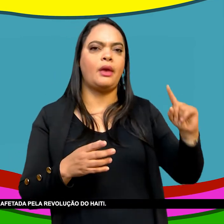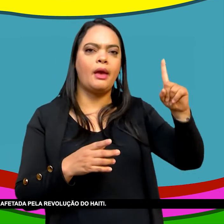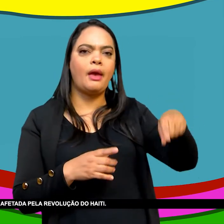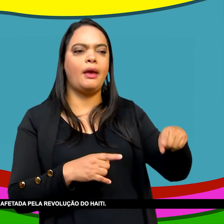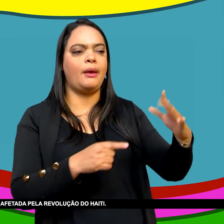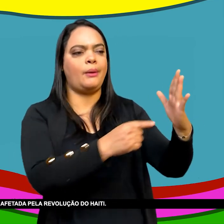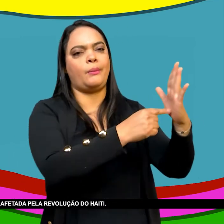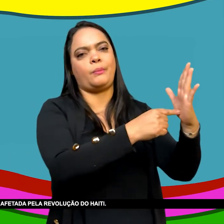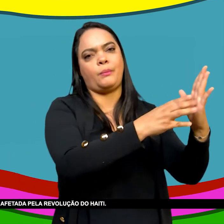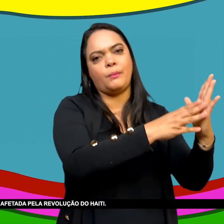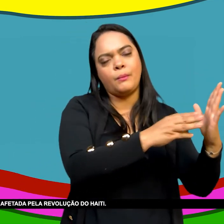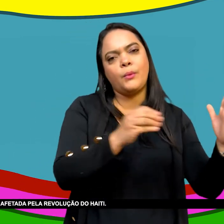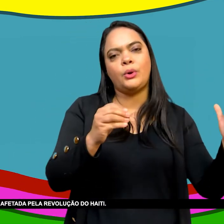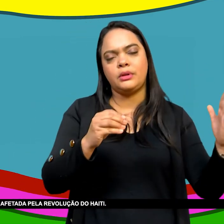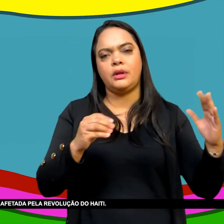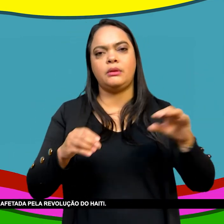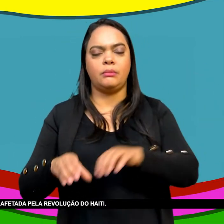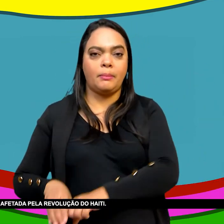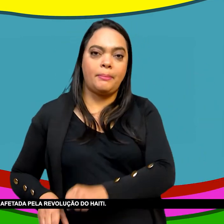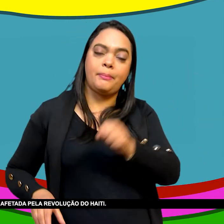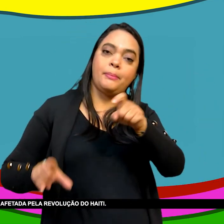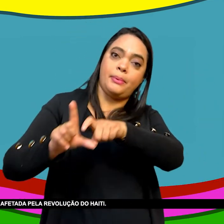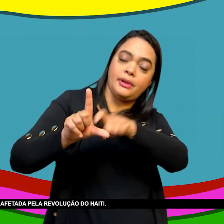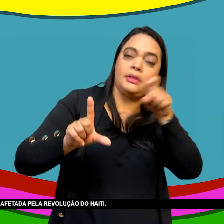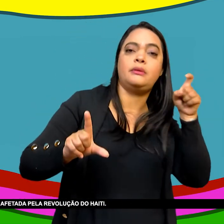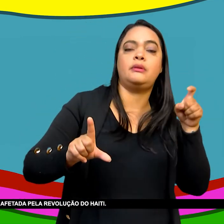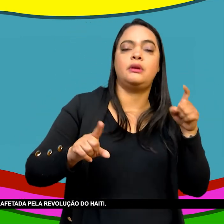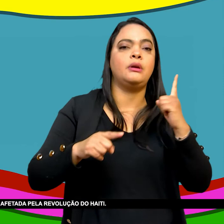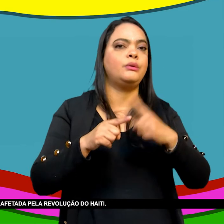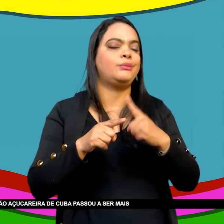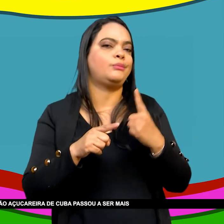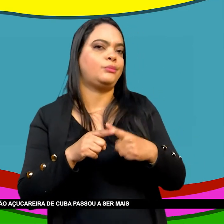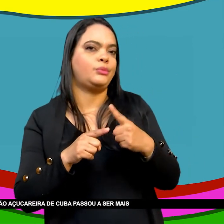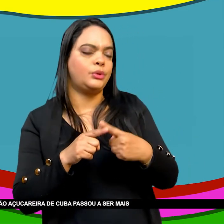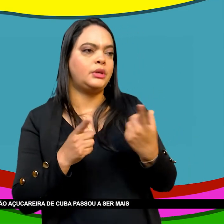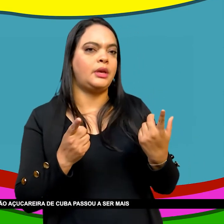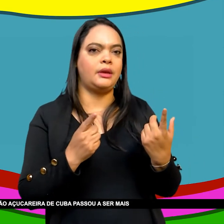profundamente Afetada Pela revolução Do Haiti